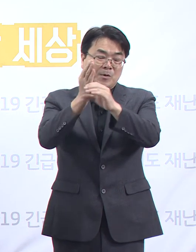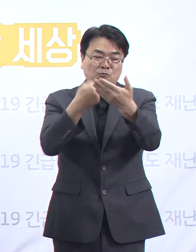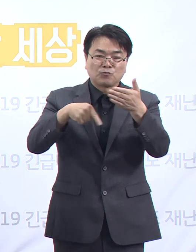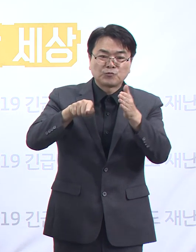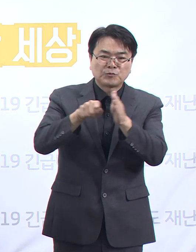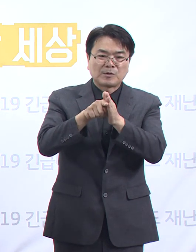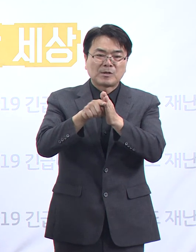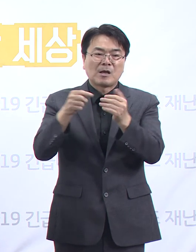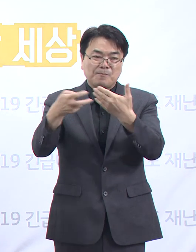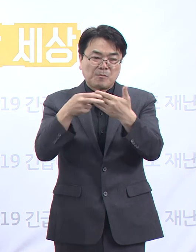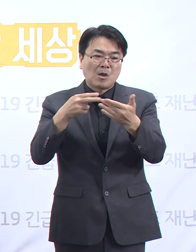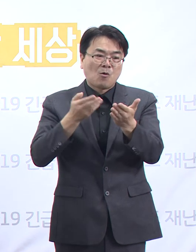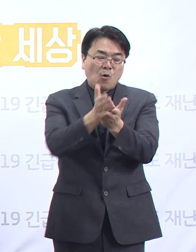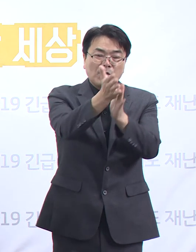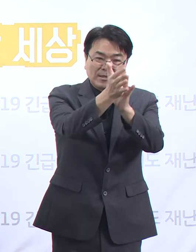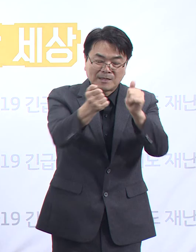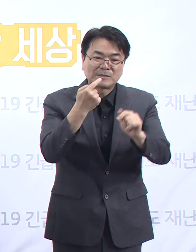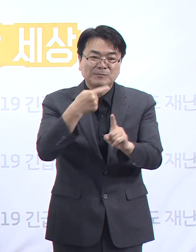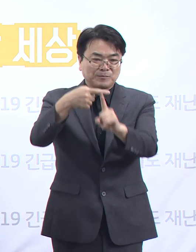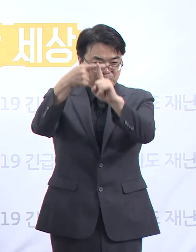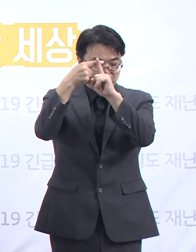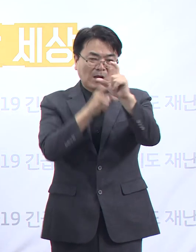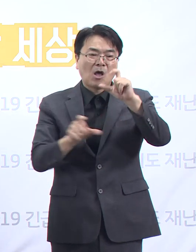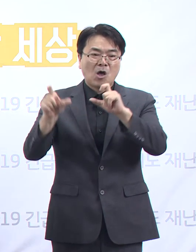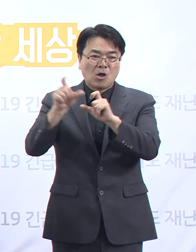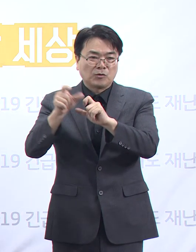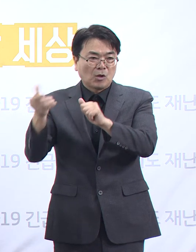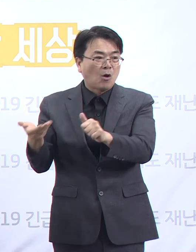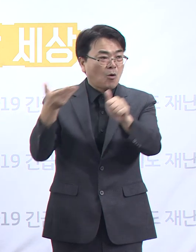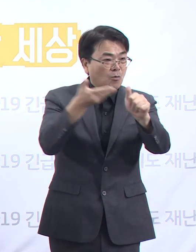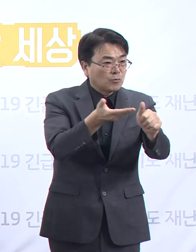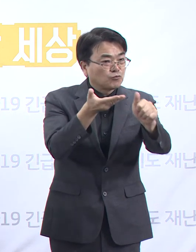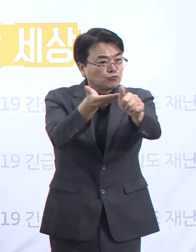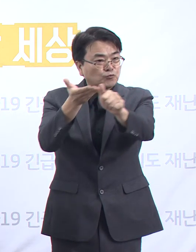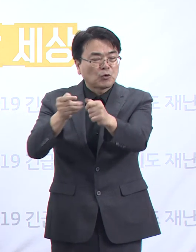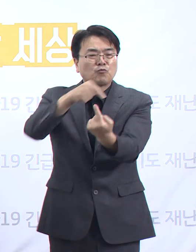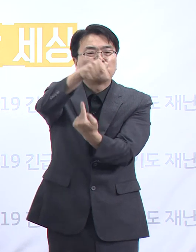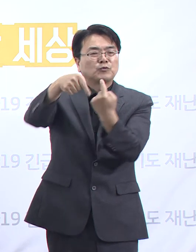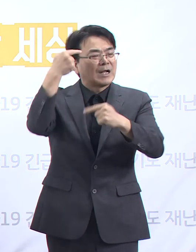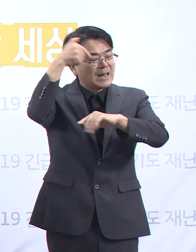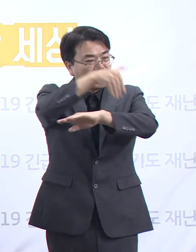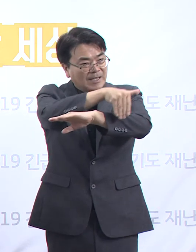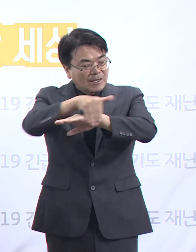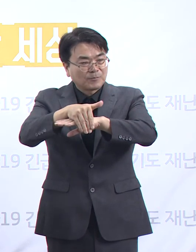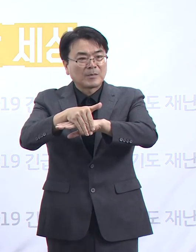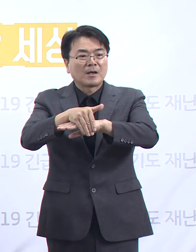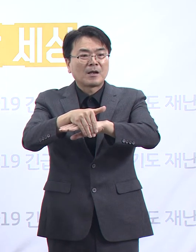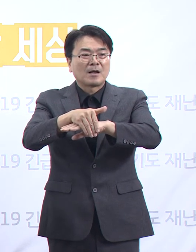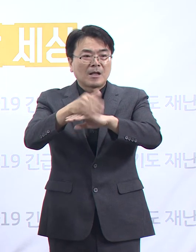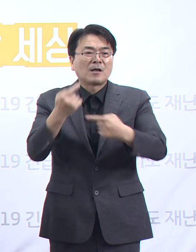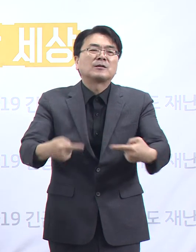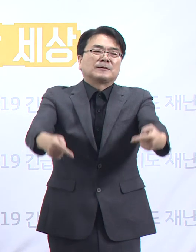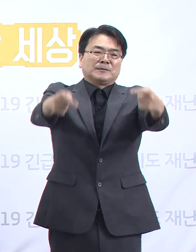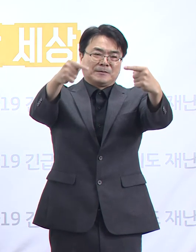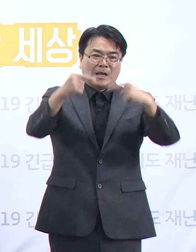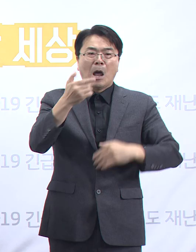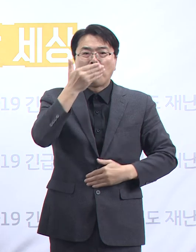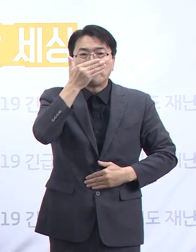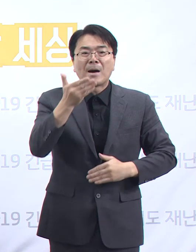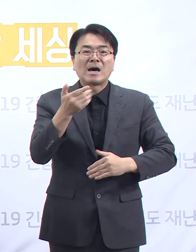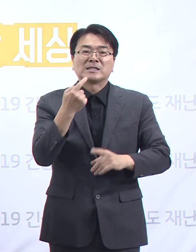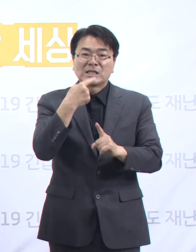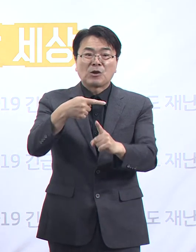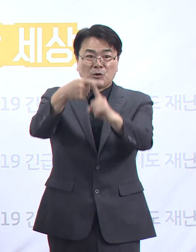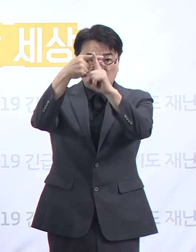간호사를 추가 배치하여 남은 병상을 운영할 계획입니다. 이 현장에 참여할 중환자 치료 경력이 있는 전문의,